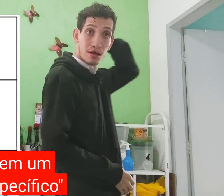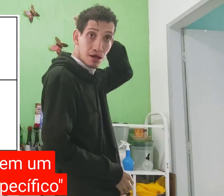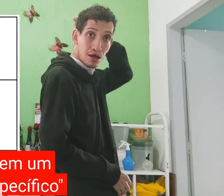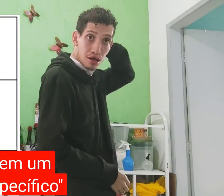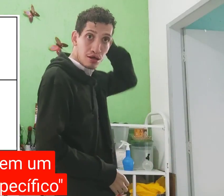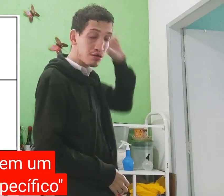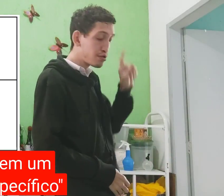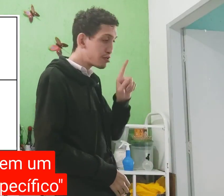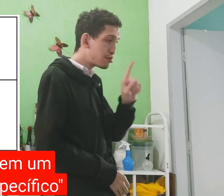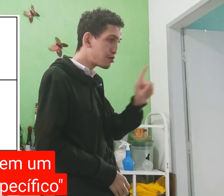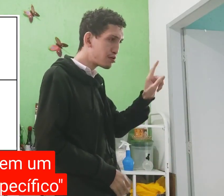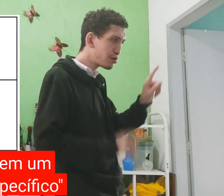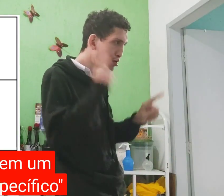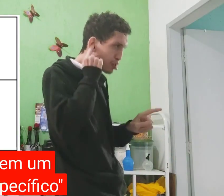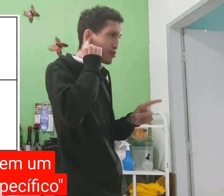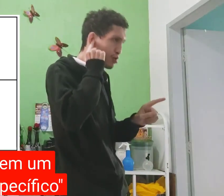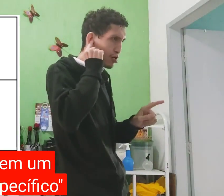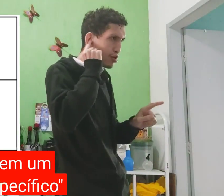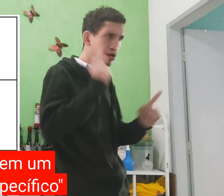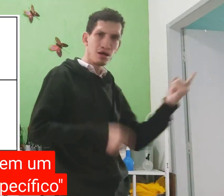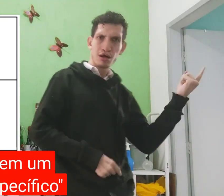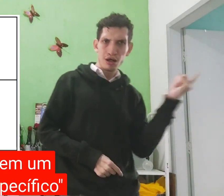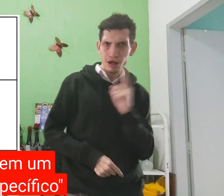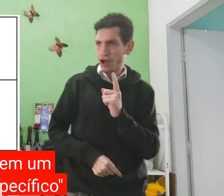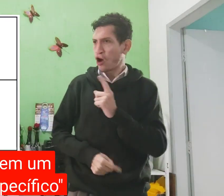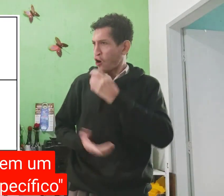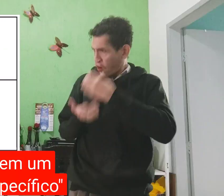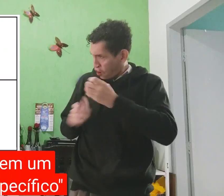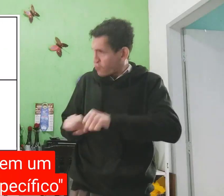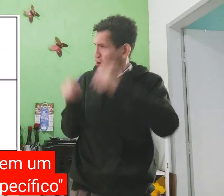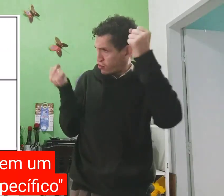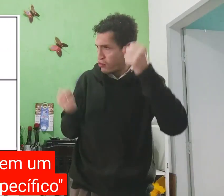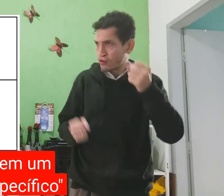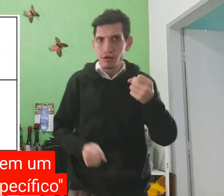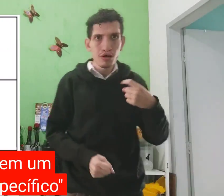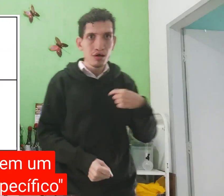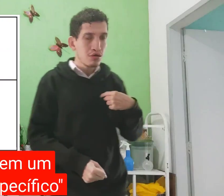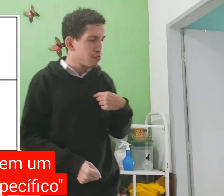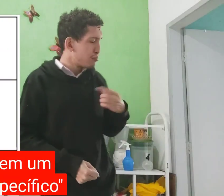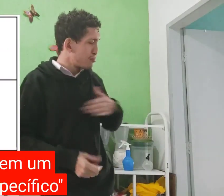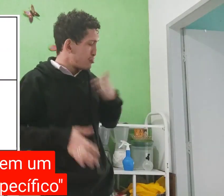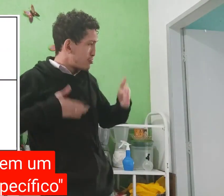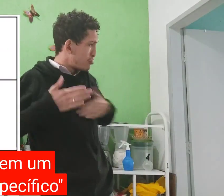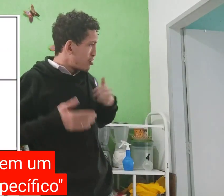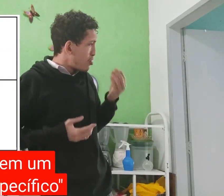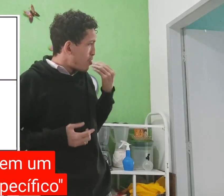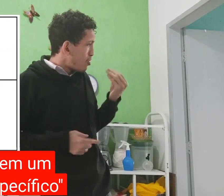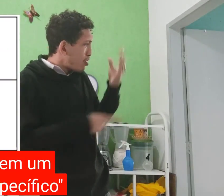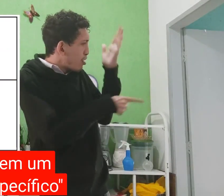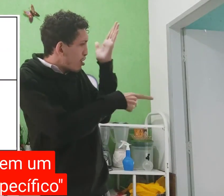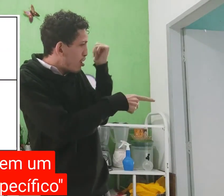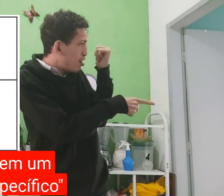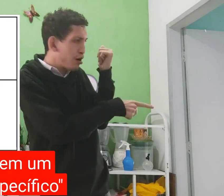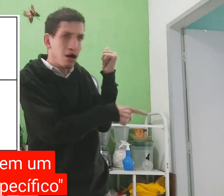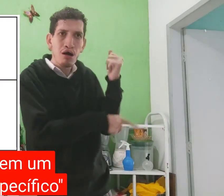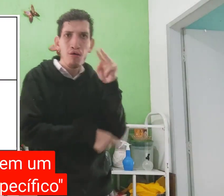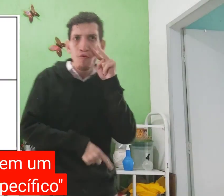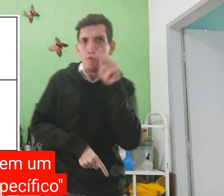A mãe estava de costas, ouviu, voltou e falou, o óculos quebrou. Eu assustado, como